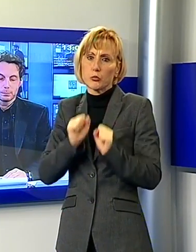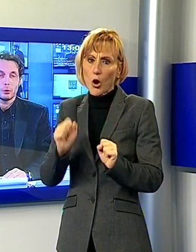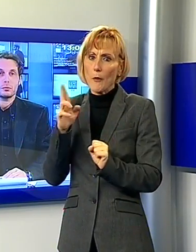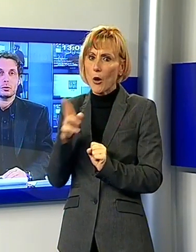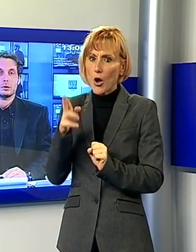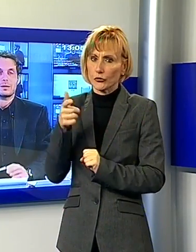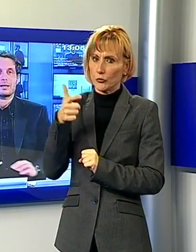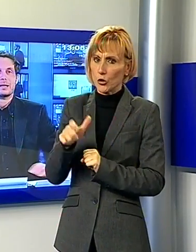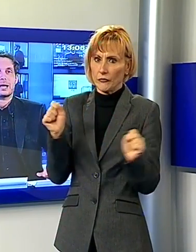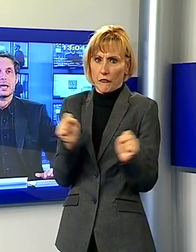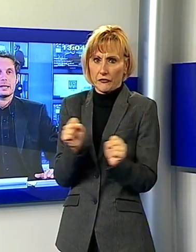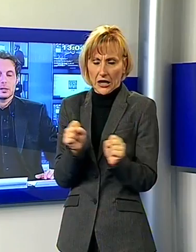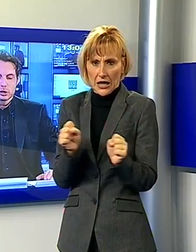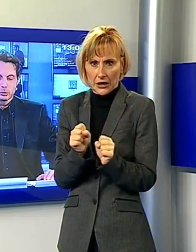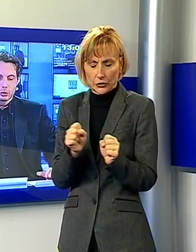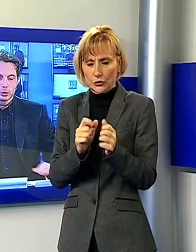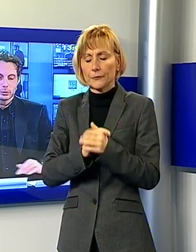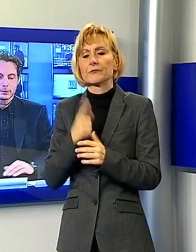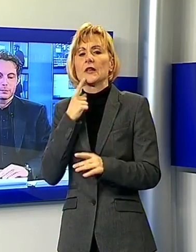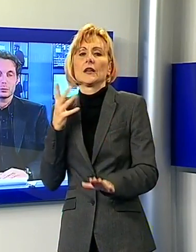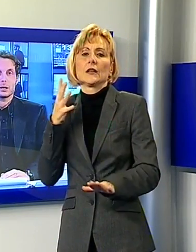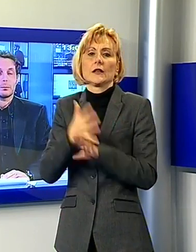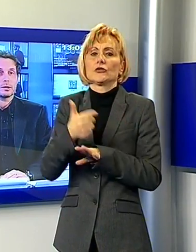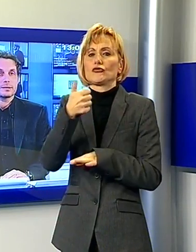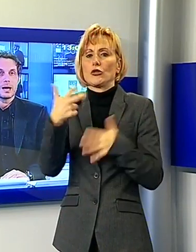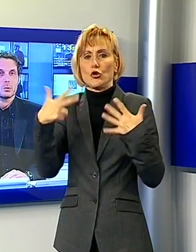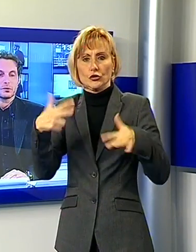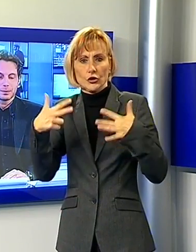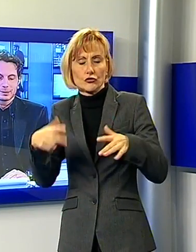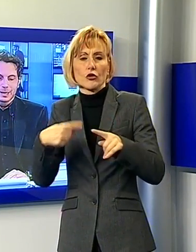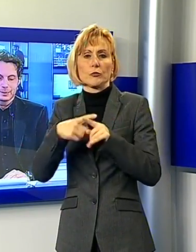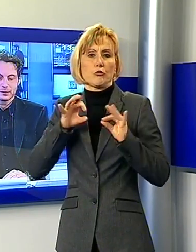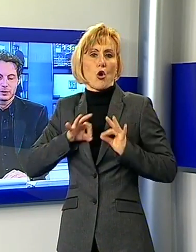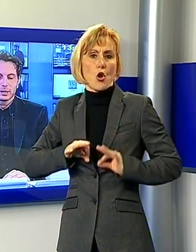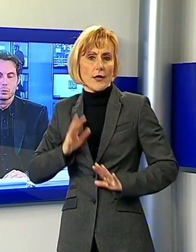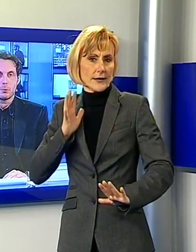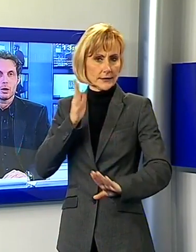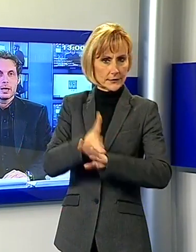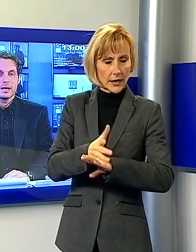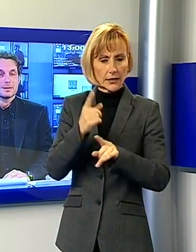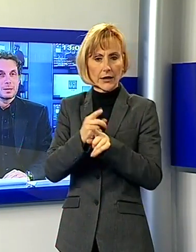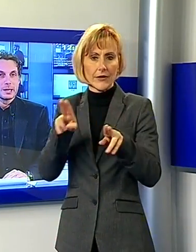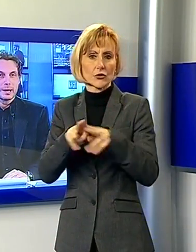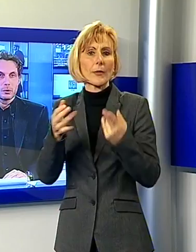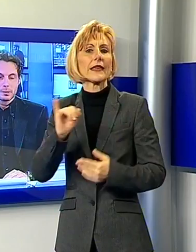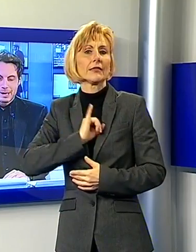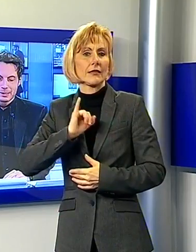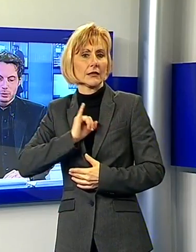posto, oltre ai sanitari del 118, è intervenuta la polizia a cui spetterà identificare l'uomo e stabilire con il medico